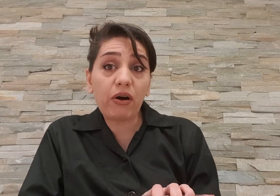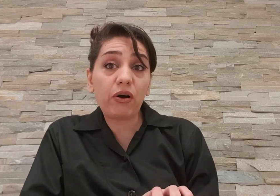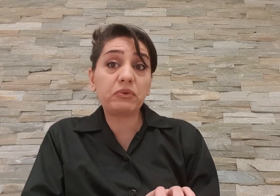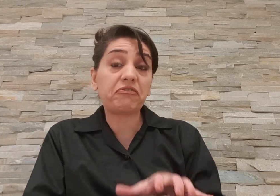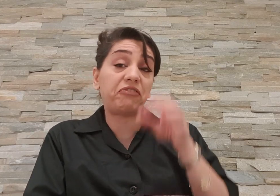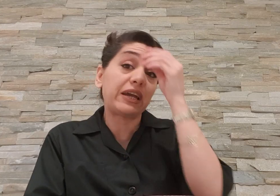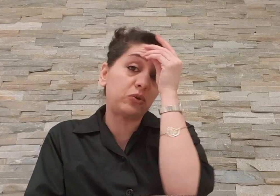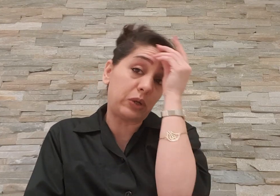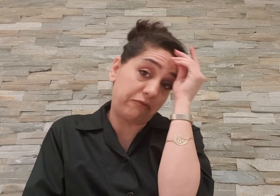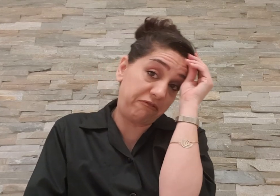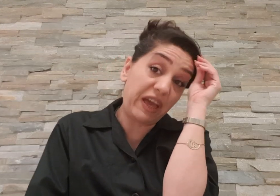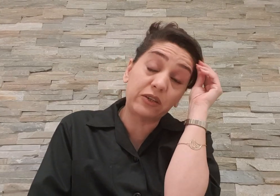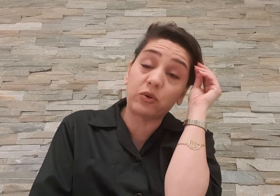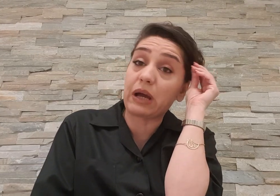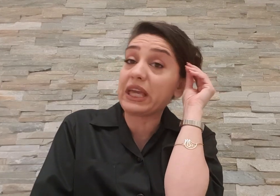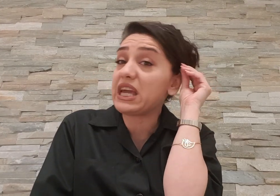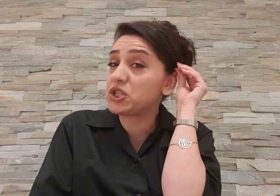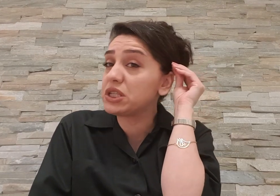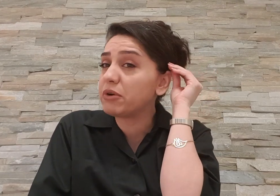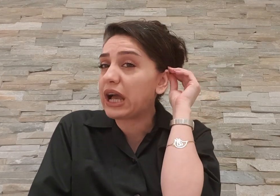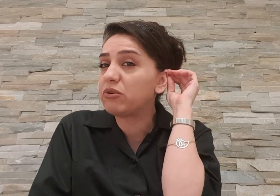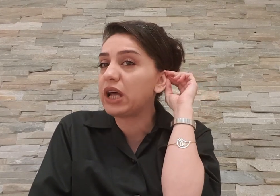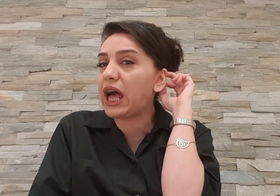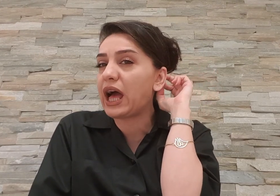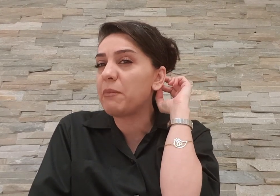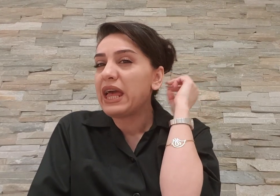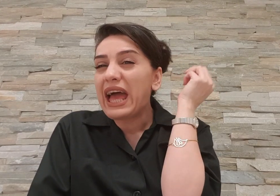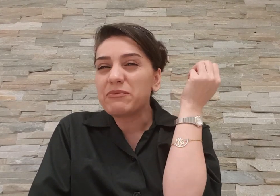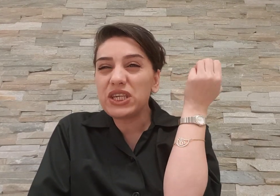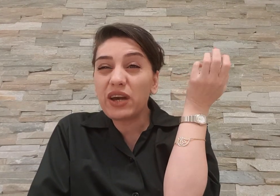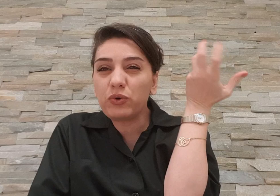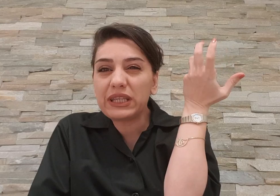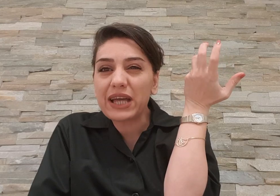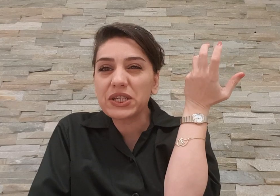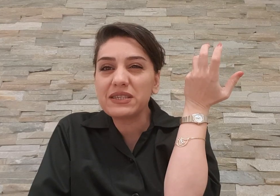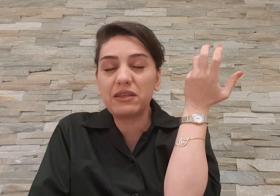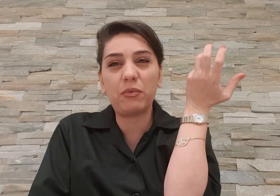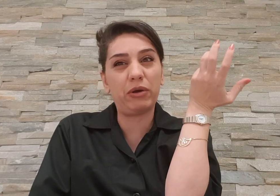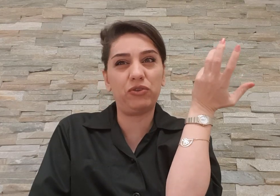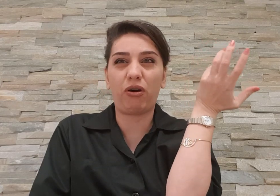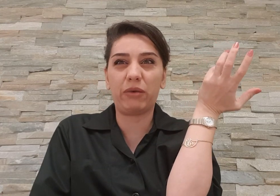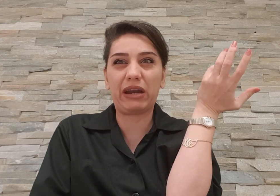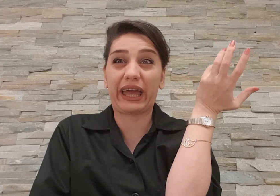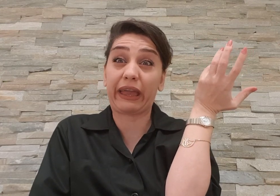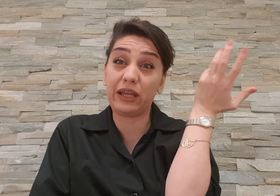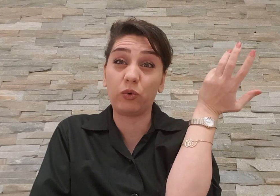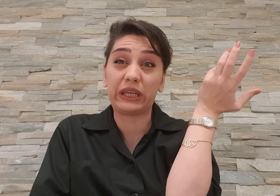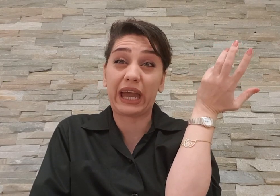هم که فکر کنم فکر کنم اگه اشتباه نکنم همچه یه خورده تشخیص داده که بابا این تایبه را خیلی گونده کرد